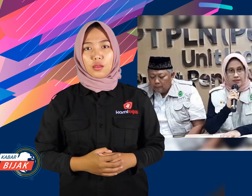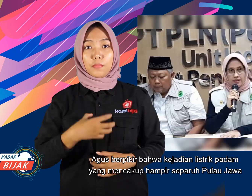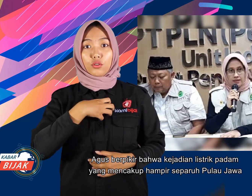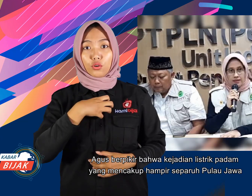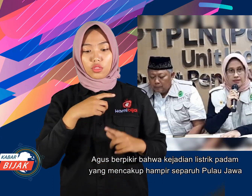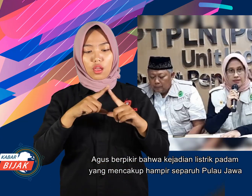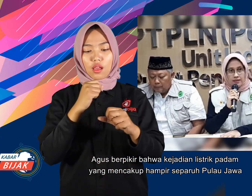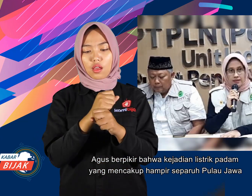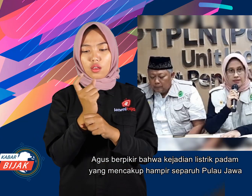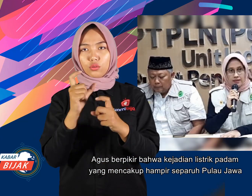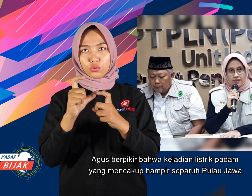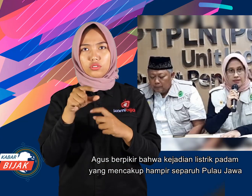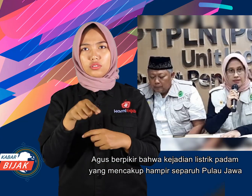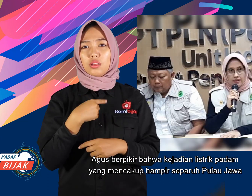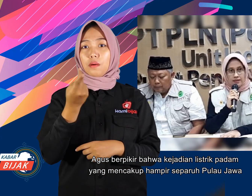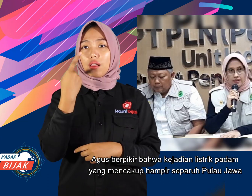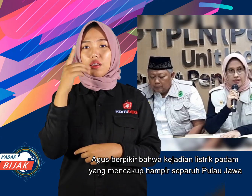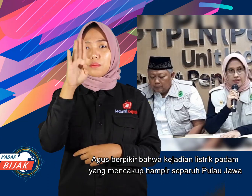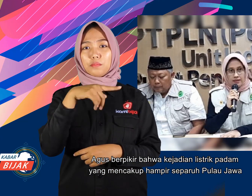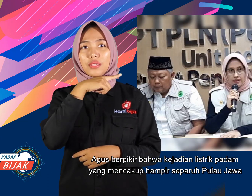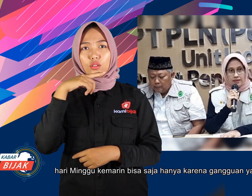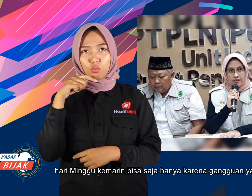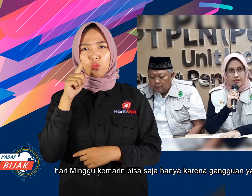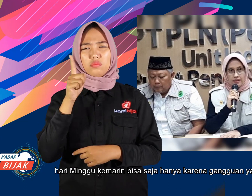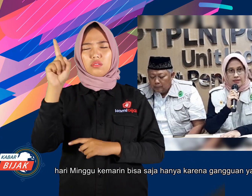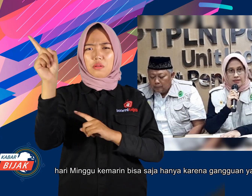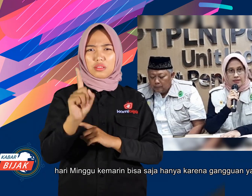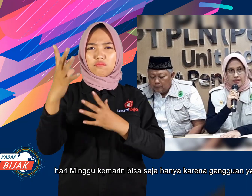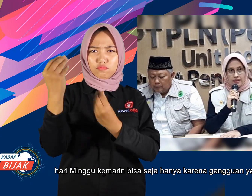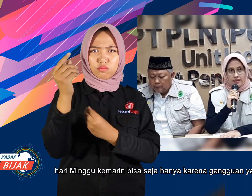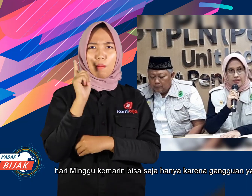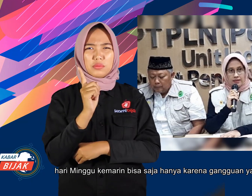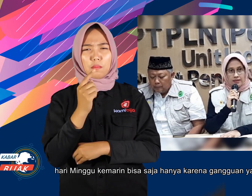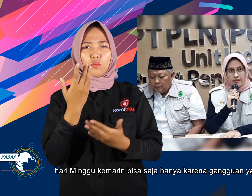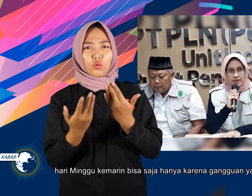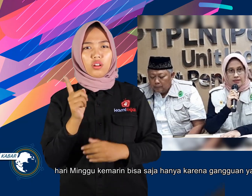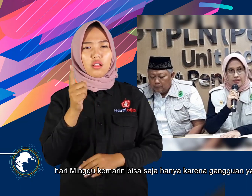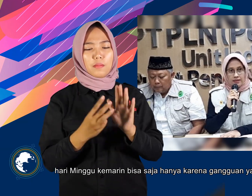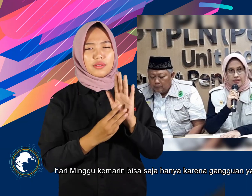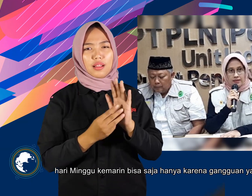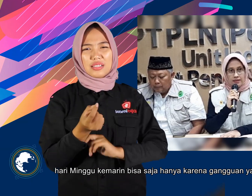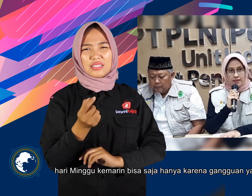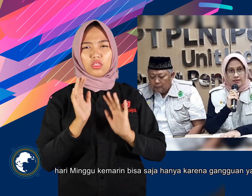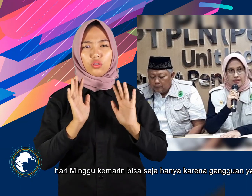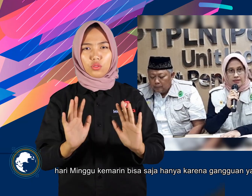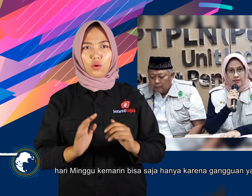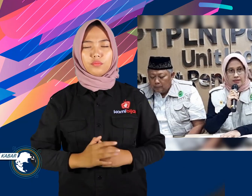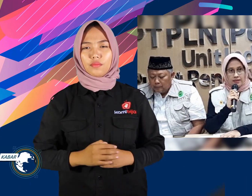Agus berpikir bahwa kejadian listrik padam yang mencangkup seluruh wilayah Jakarta hari Minggu kemarin bisa saja hanya karena gangguan yang kecil.